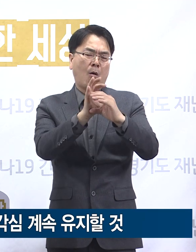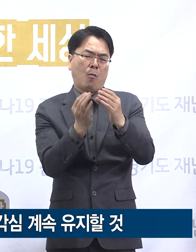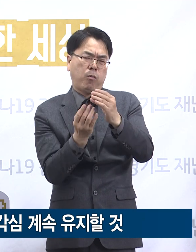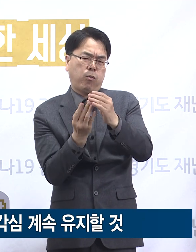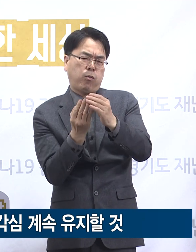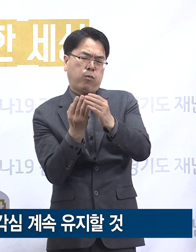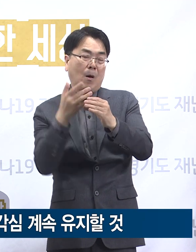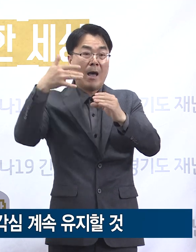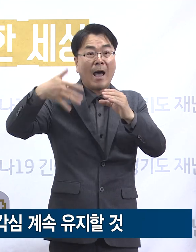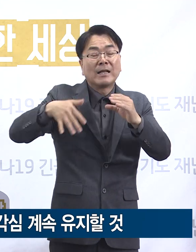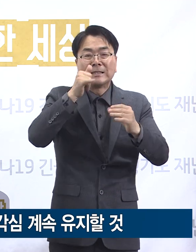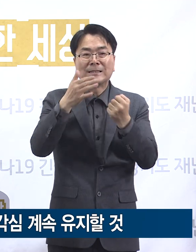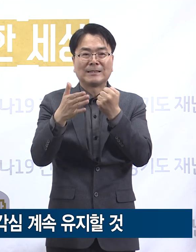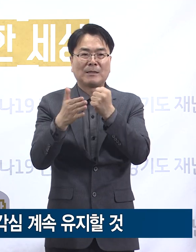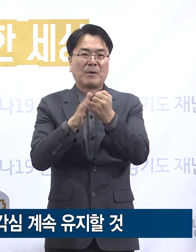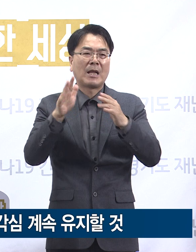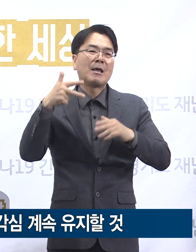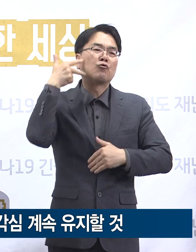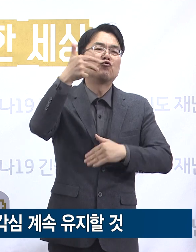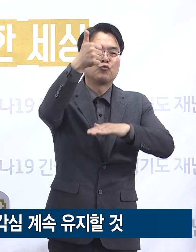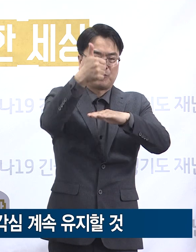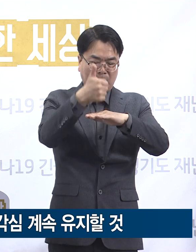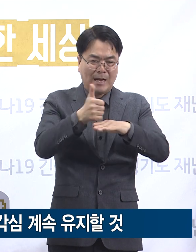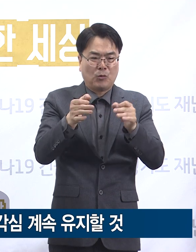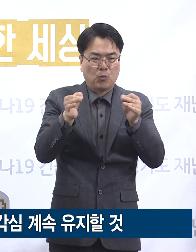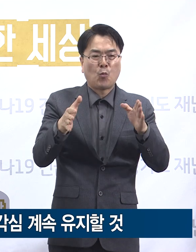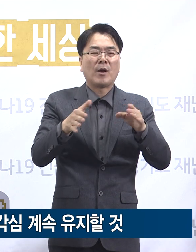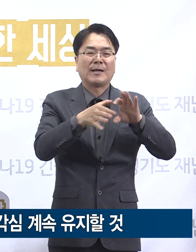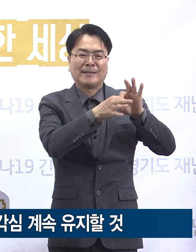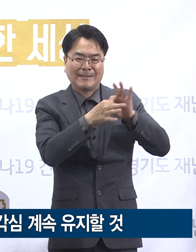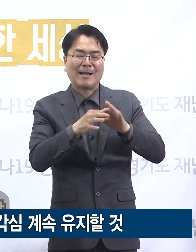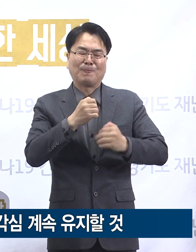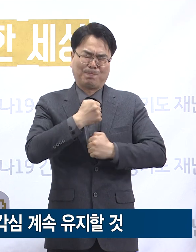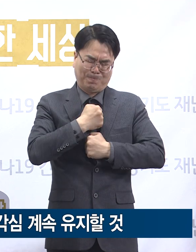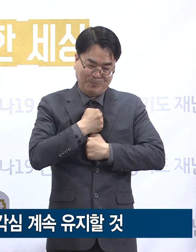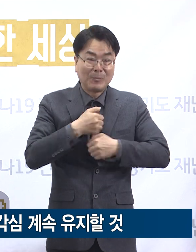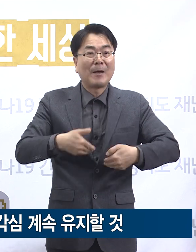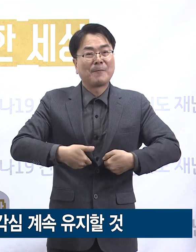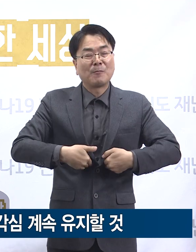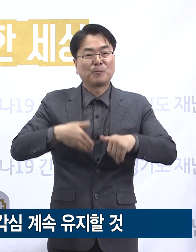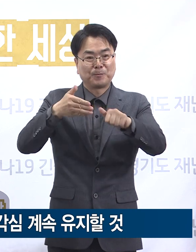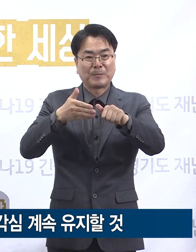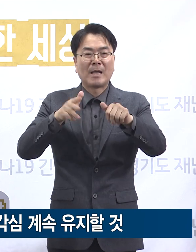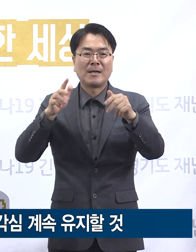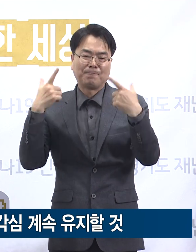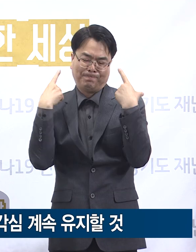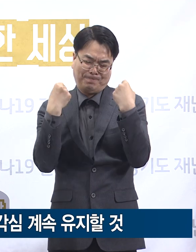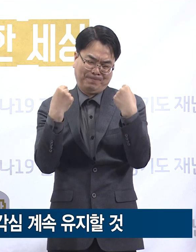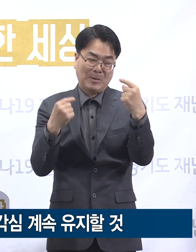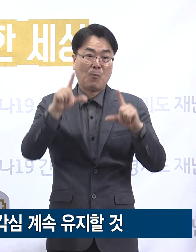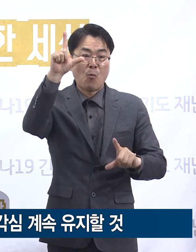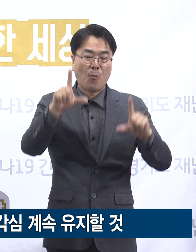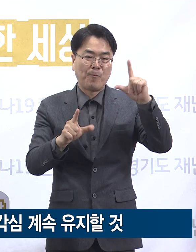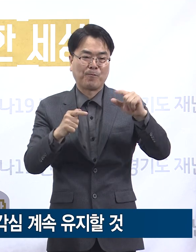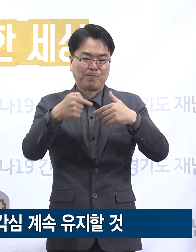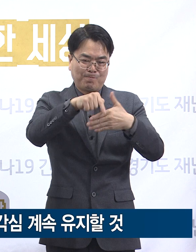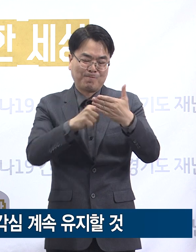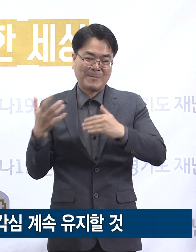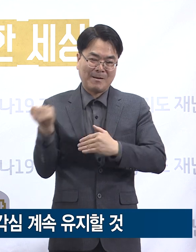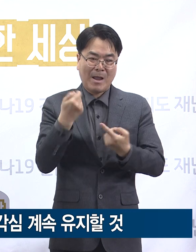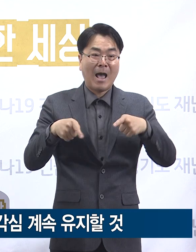있으므로 다가오는 주말에도 긴장감을 늦추어서는 안 됩니다. 지금까지 잘해주신 것처럼 끈기를 가지고